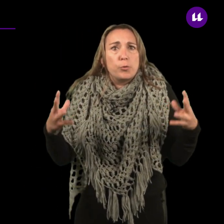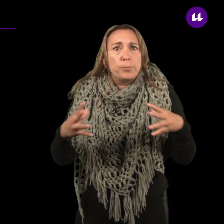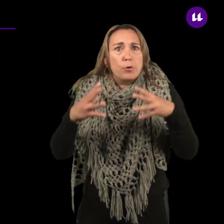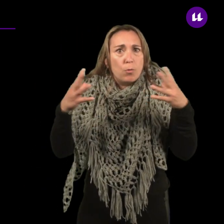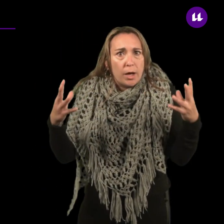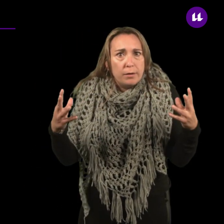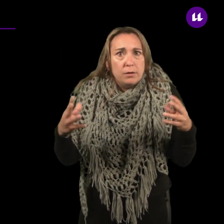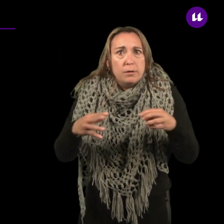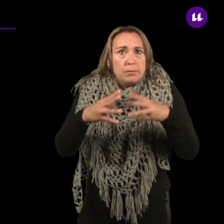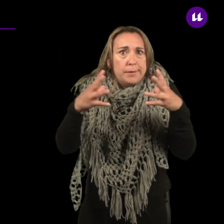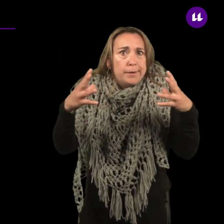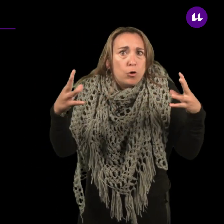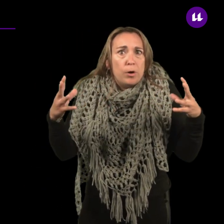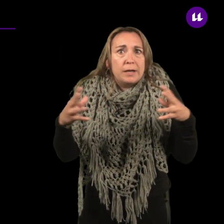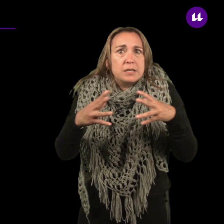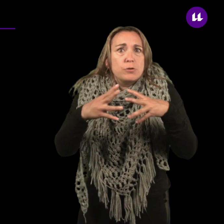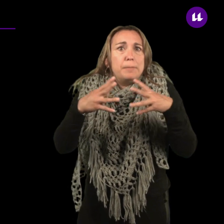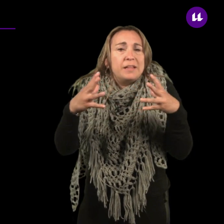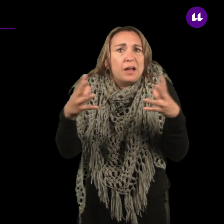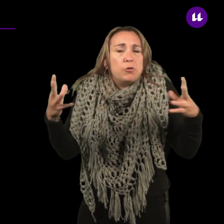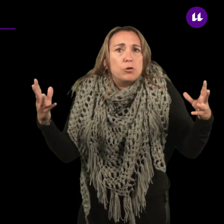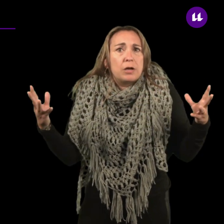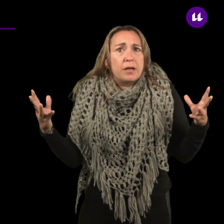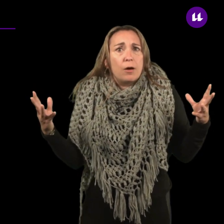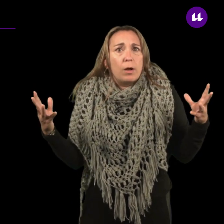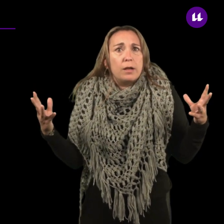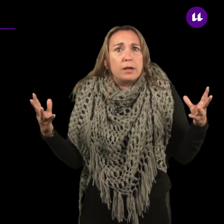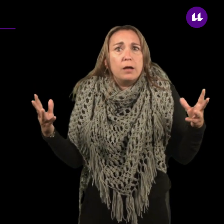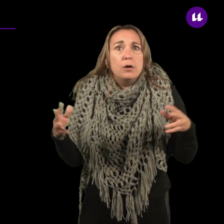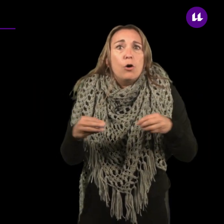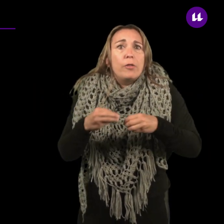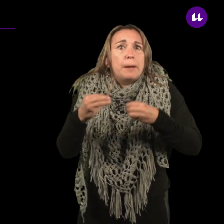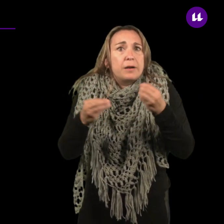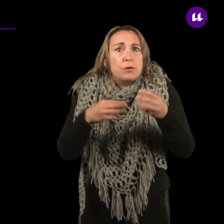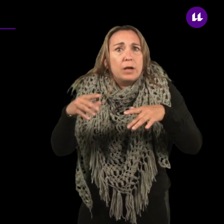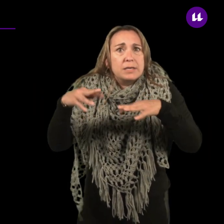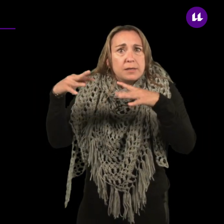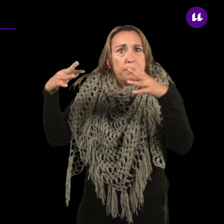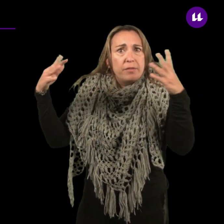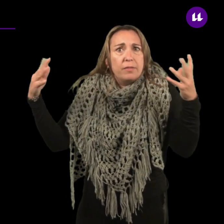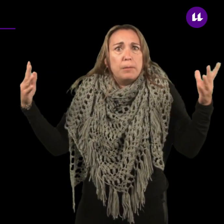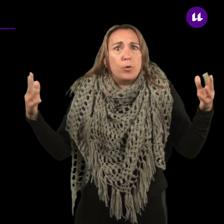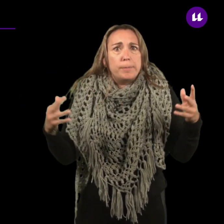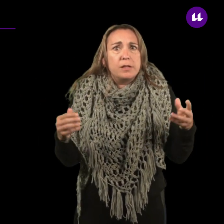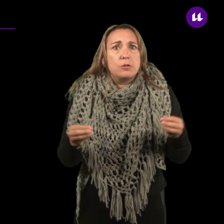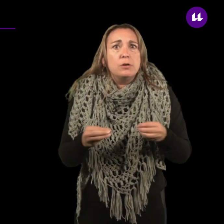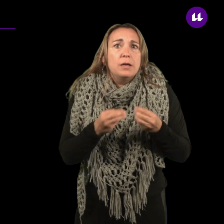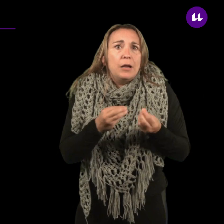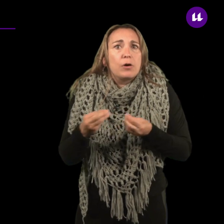propio lugar, como es el caso del metano de los tanques de aguas negras o de las partículas que se desprenden del movimiento en los